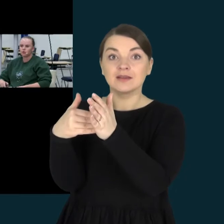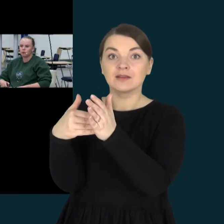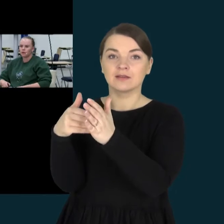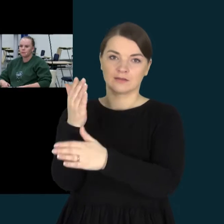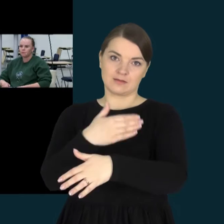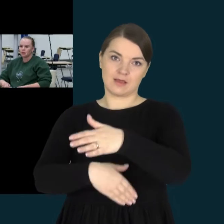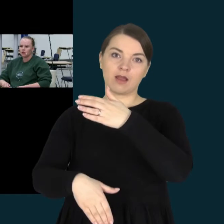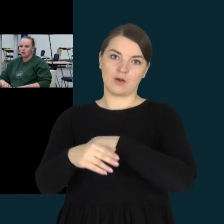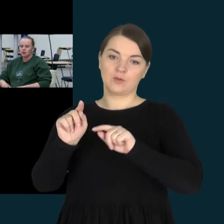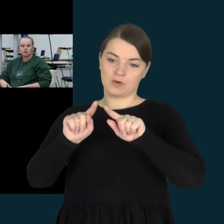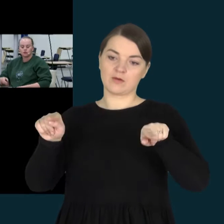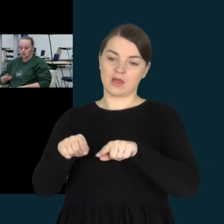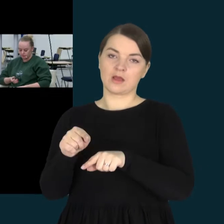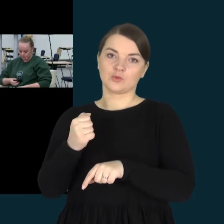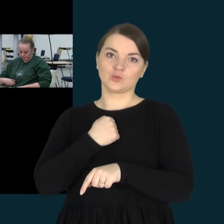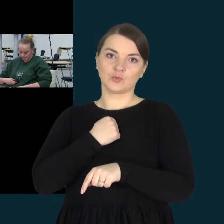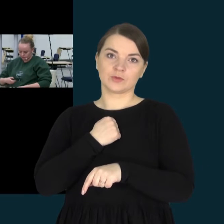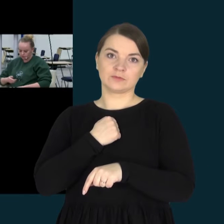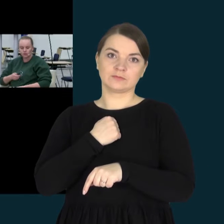invalidumą.